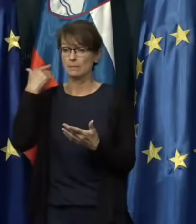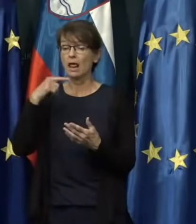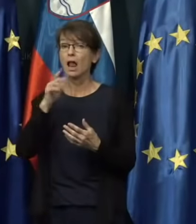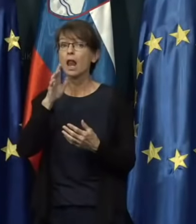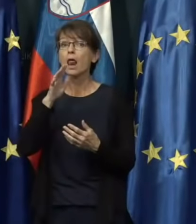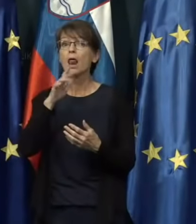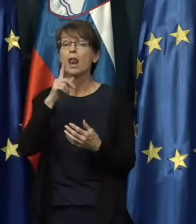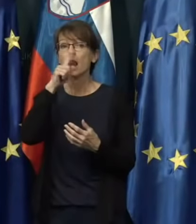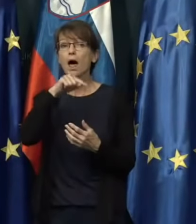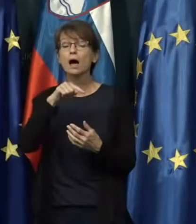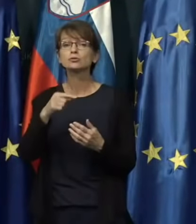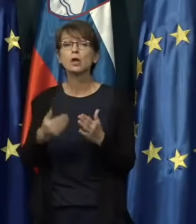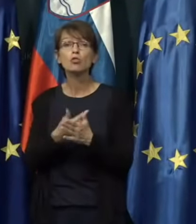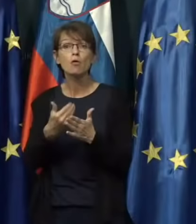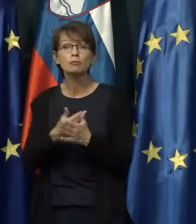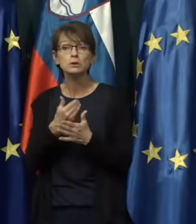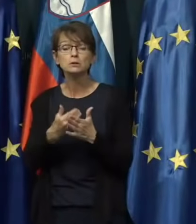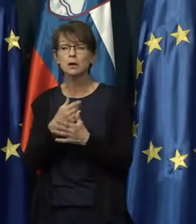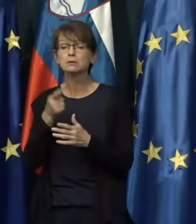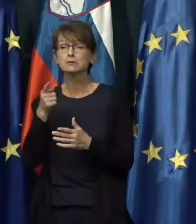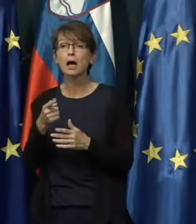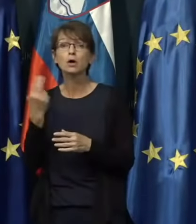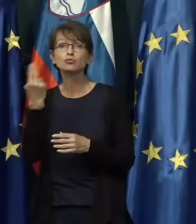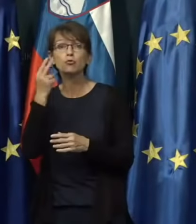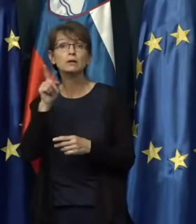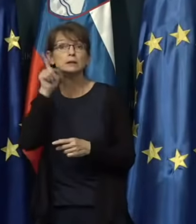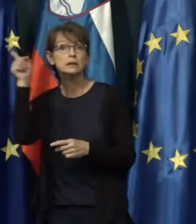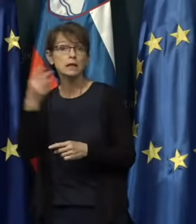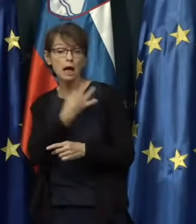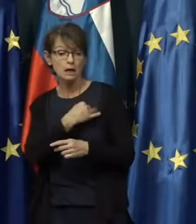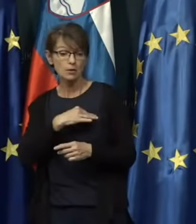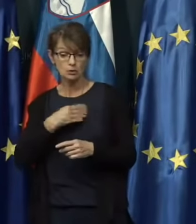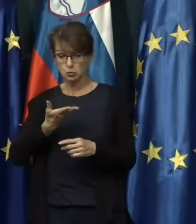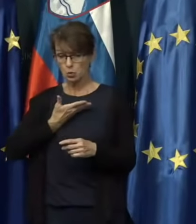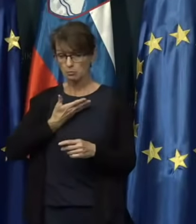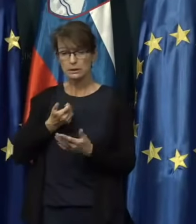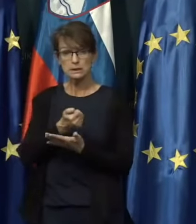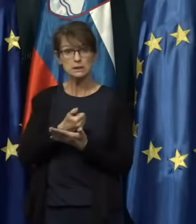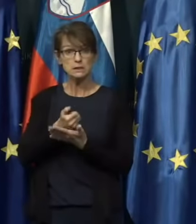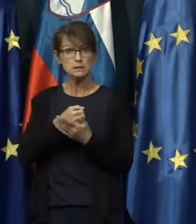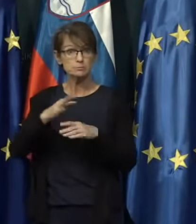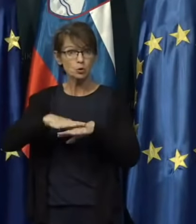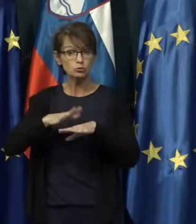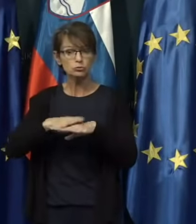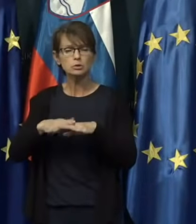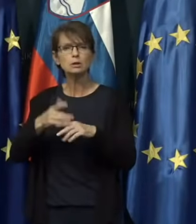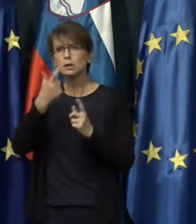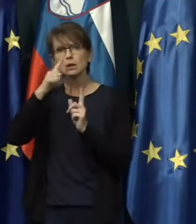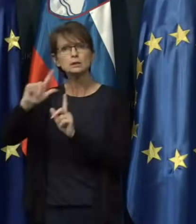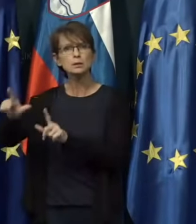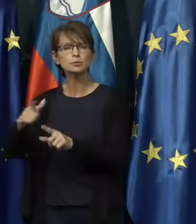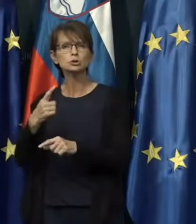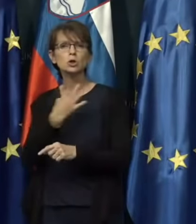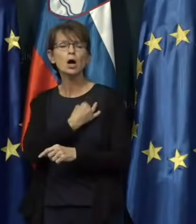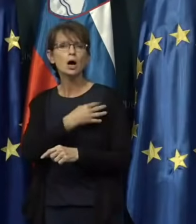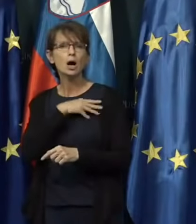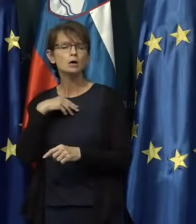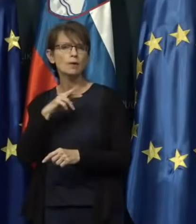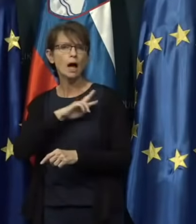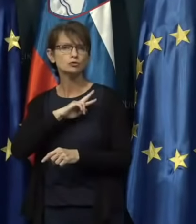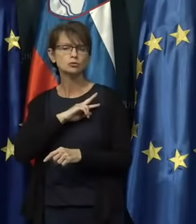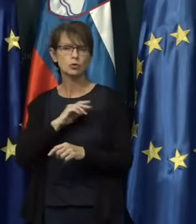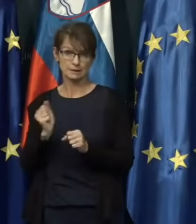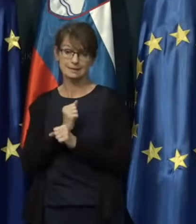novica, ki je bila plasirana, čežda so slovenci na Hrvaškem dobili SMS-sporočilo, ne zapustijo Republiko Hrvaško. Za to